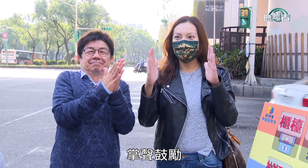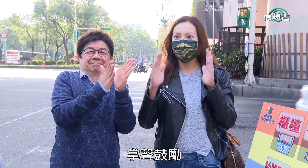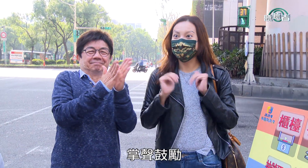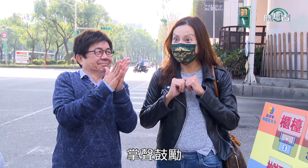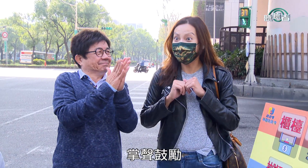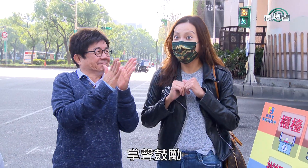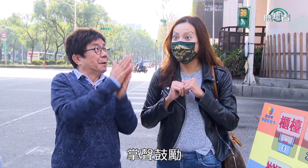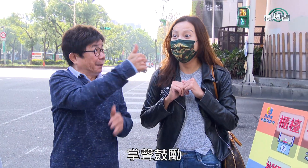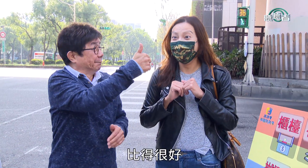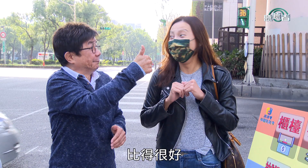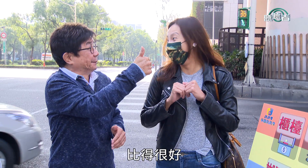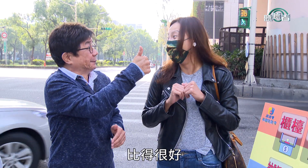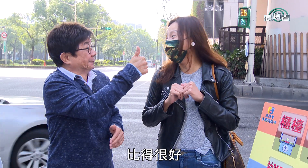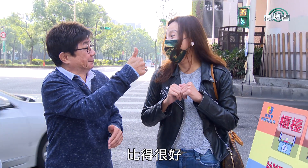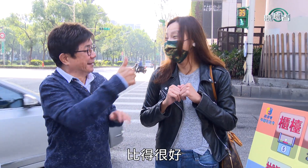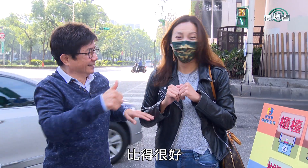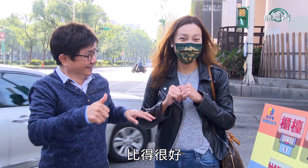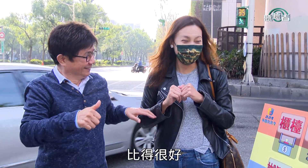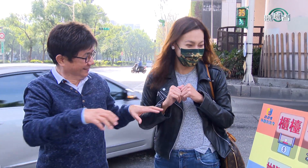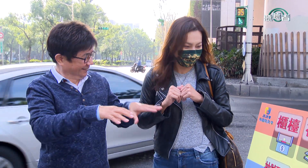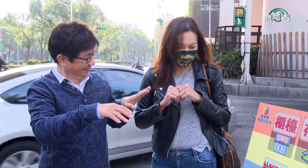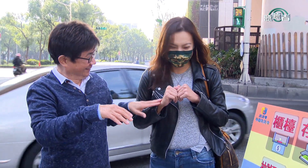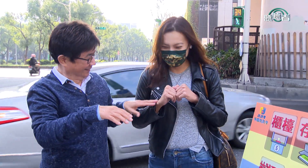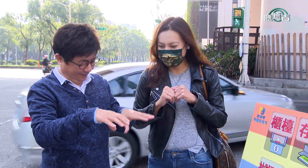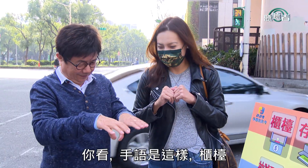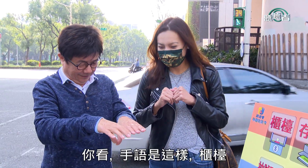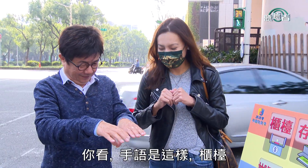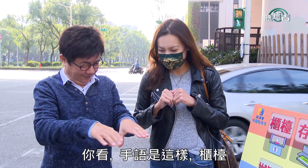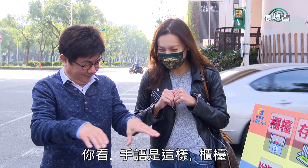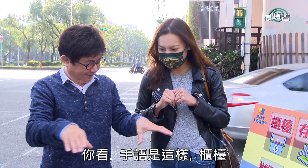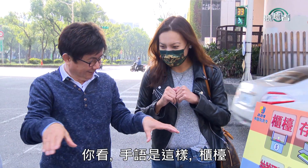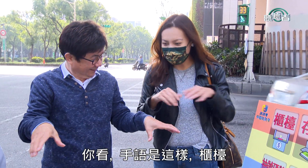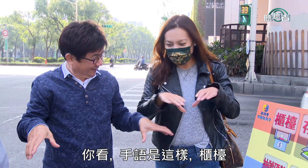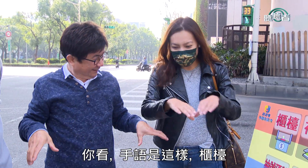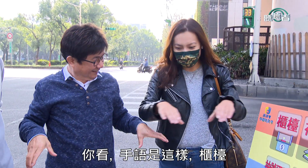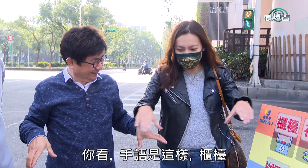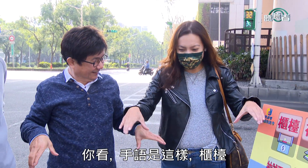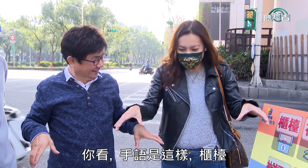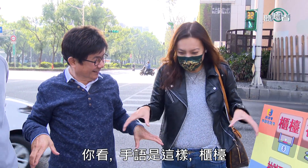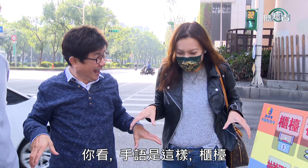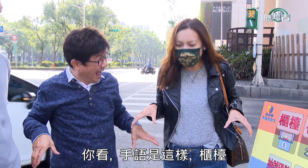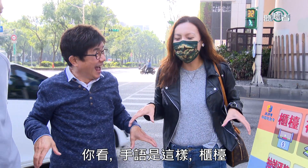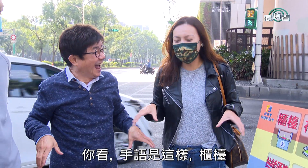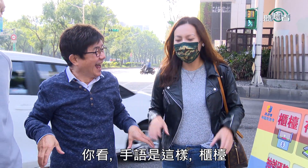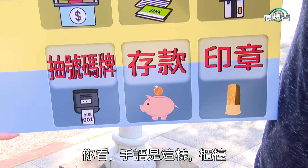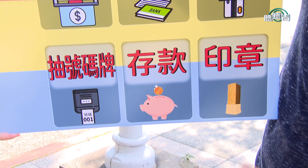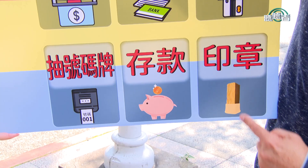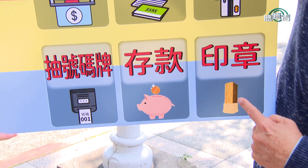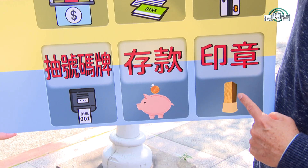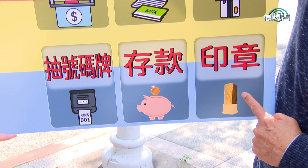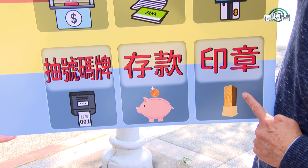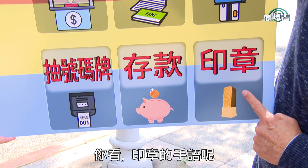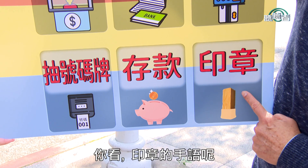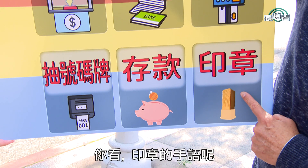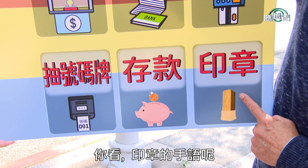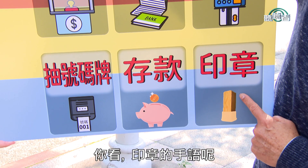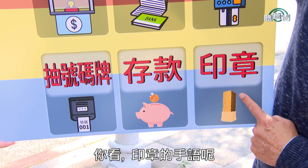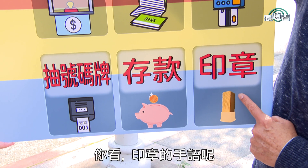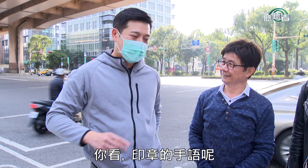掌声鼓励来 你的很好你看啊手语是这样啊惠台好你看 印章的手语